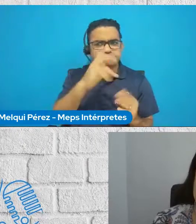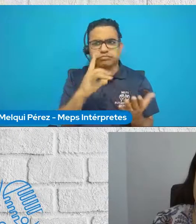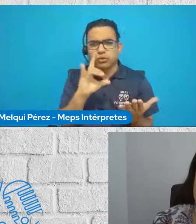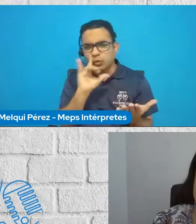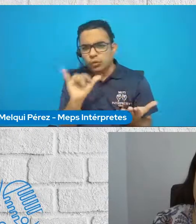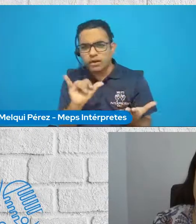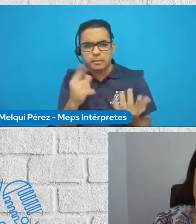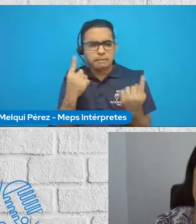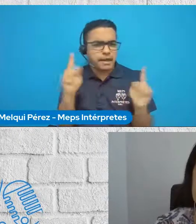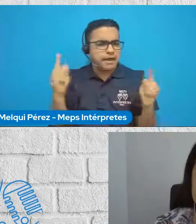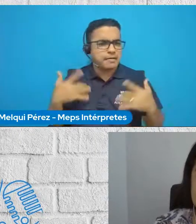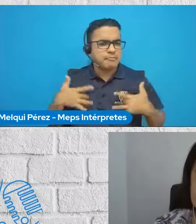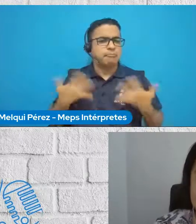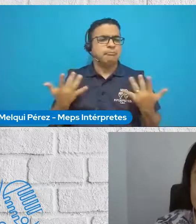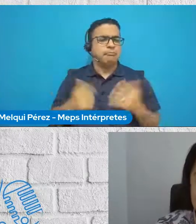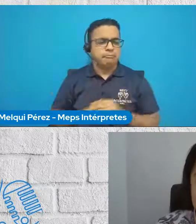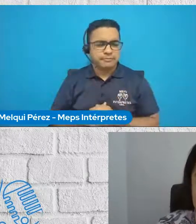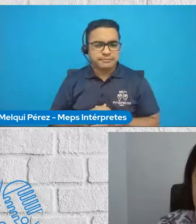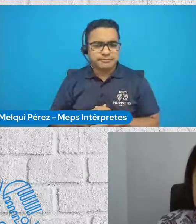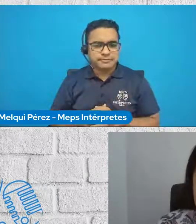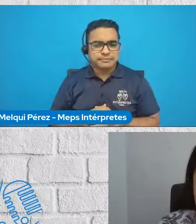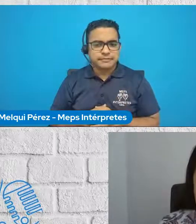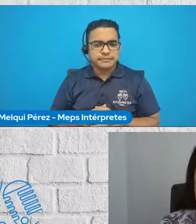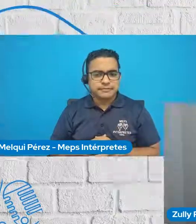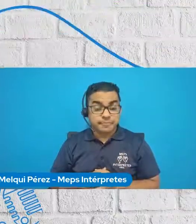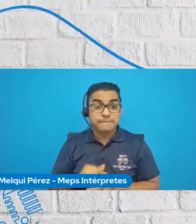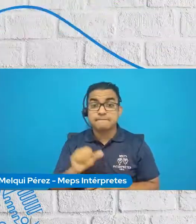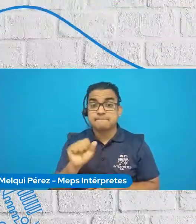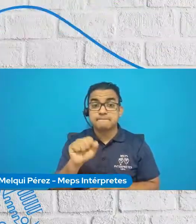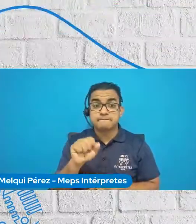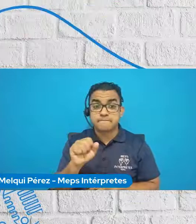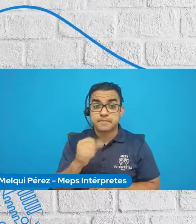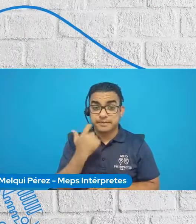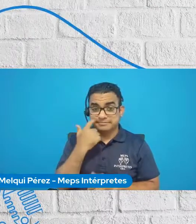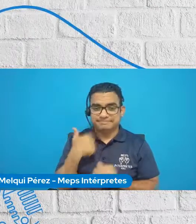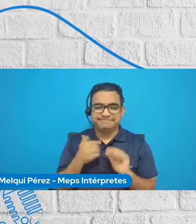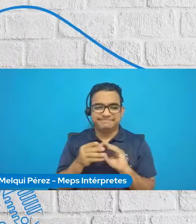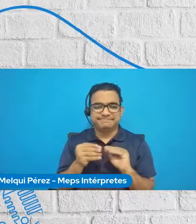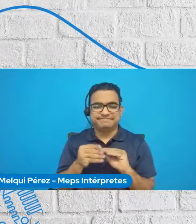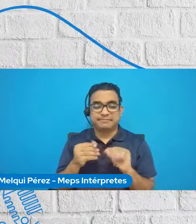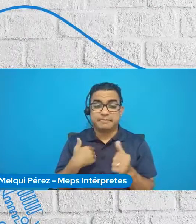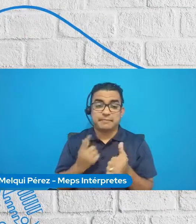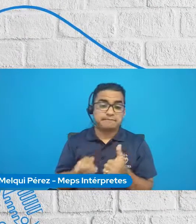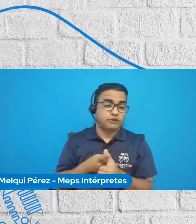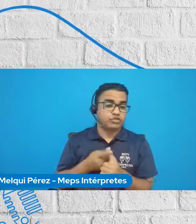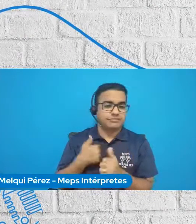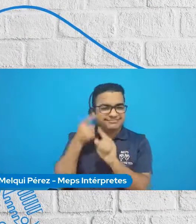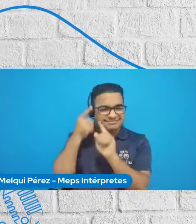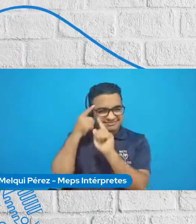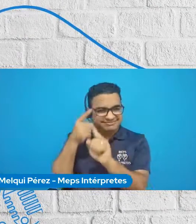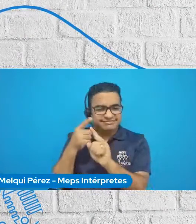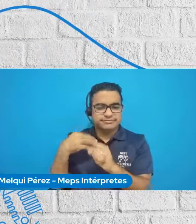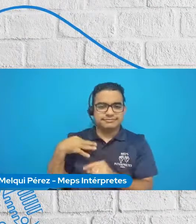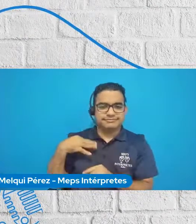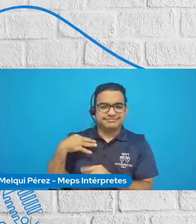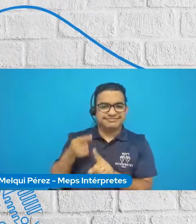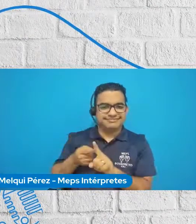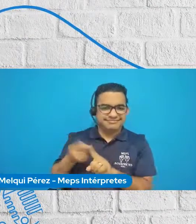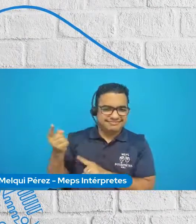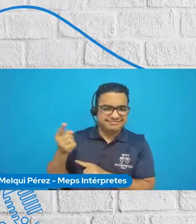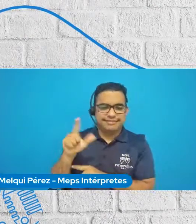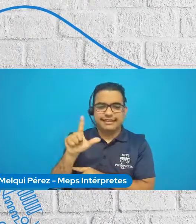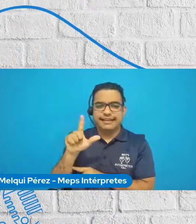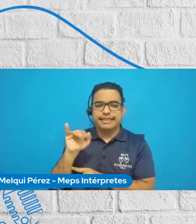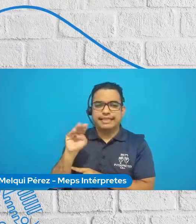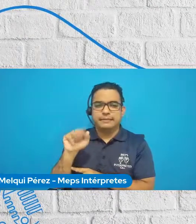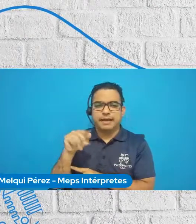qué lograron? Sí, claro. Como les comentaba antes, mi primera misión fue como voluntaria especialista en Lima 2019